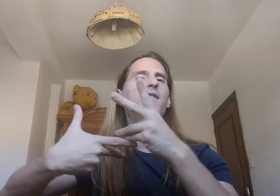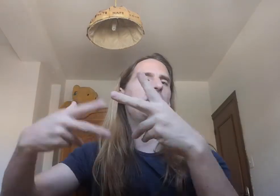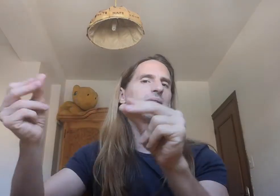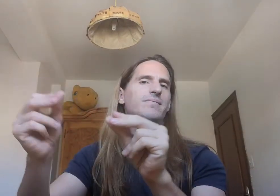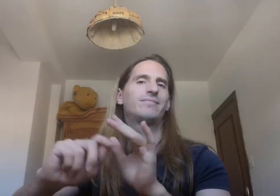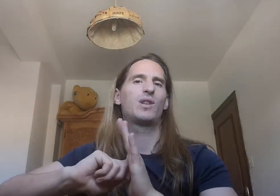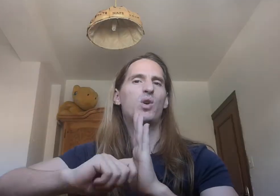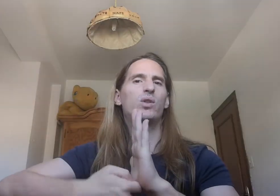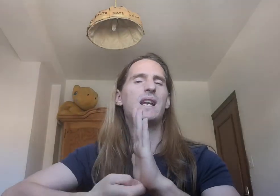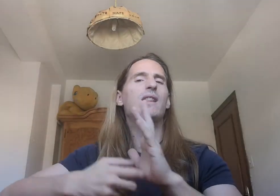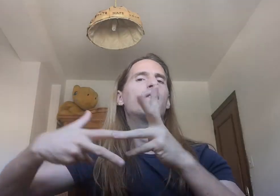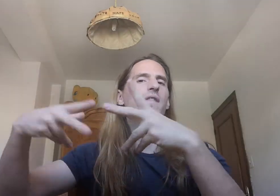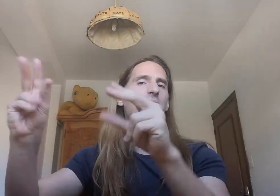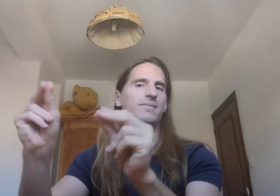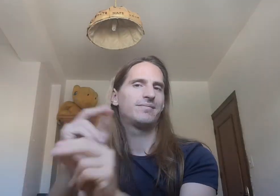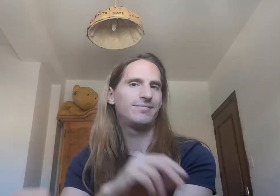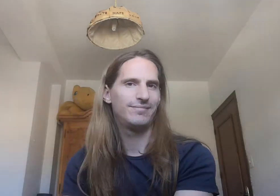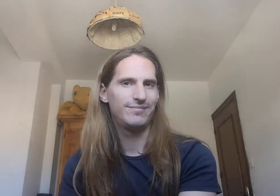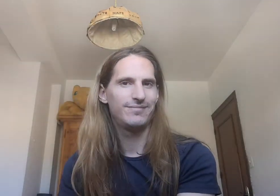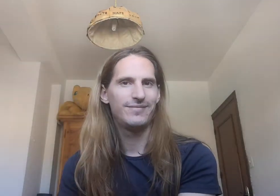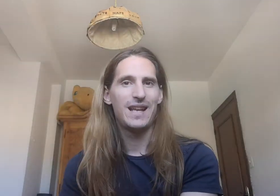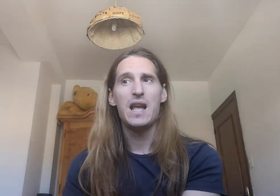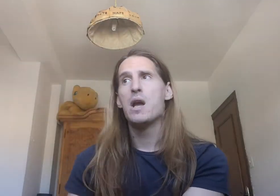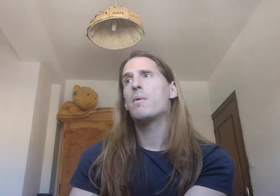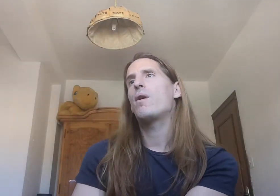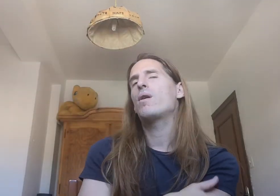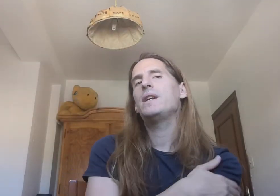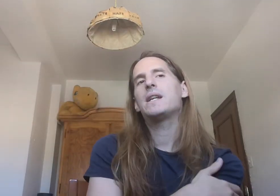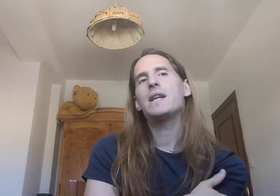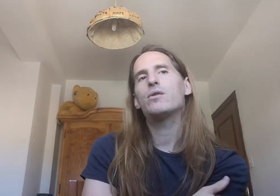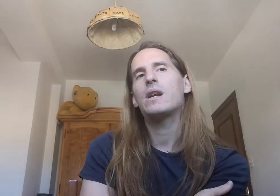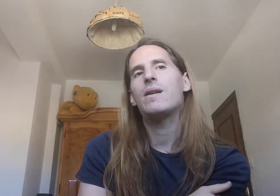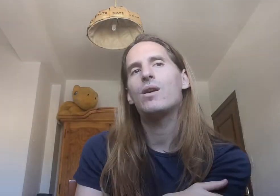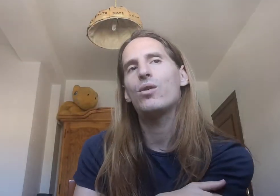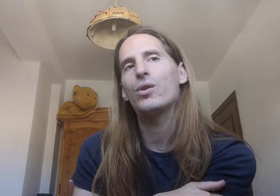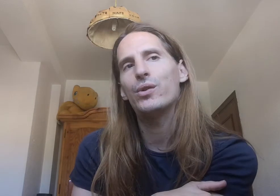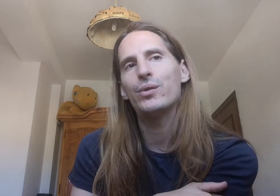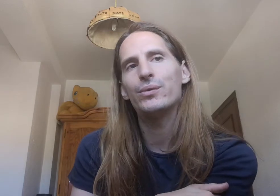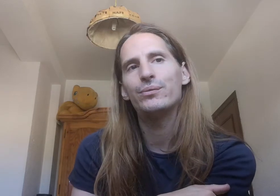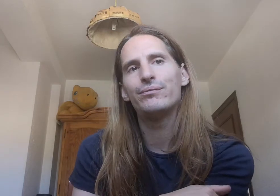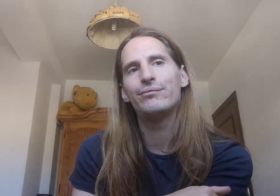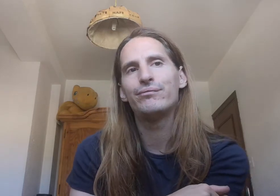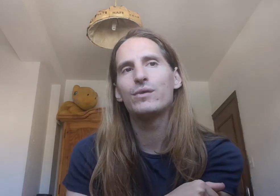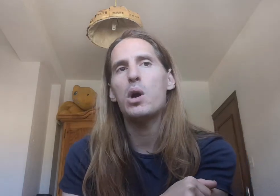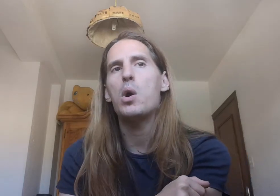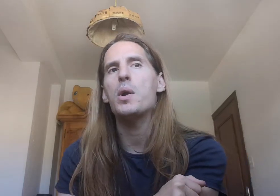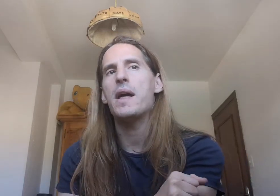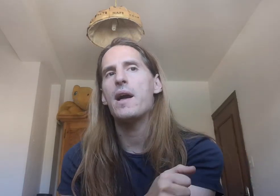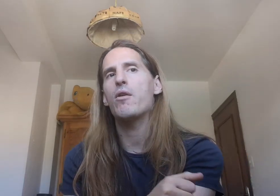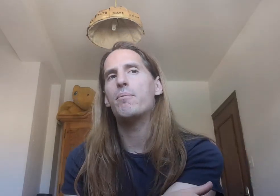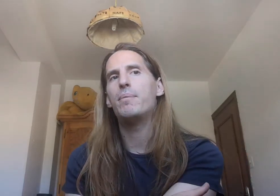Fin Contrato Fin Hoy es que yo trabajo Jornada completa